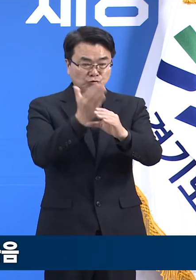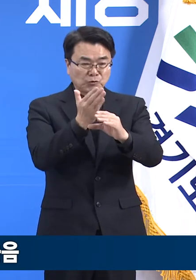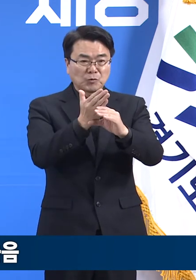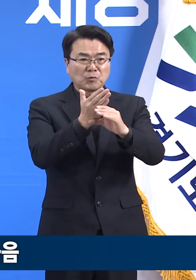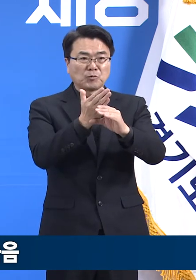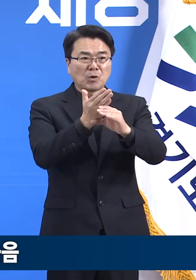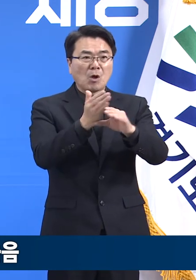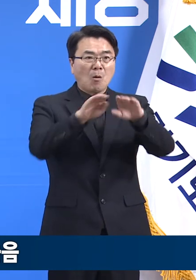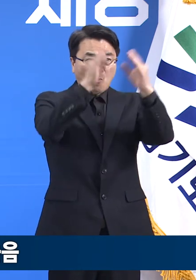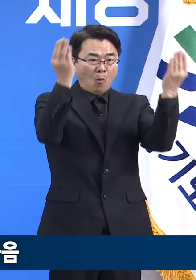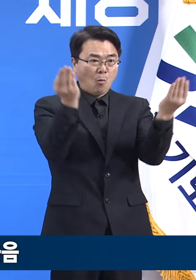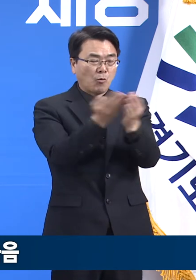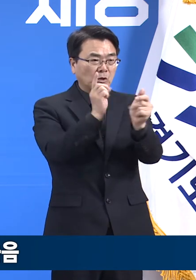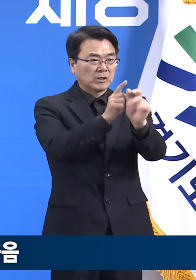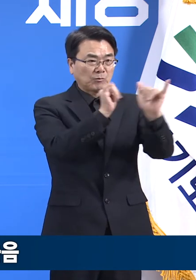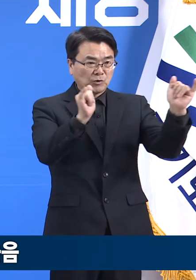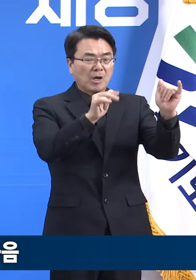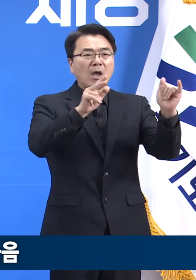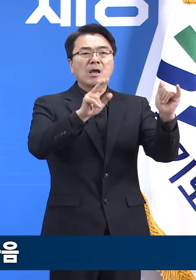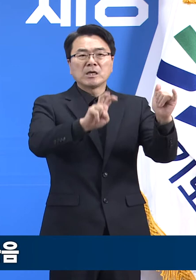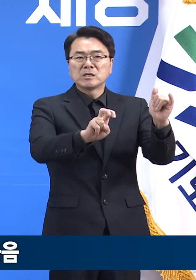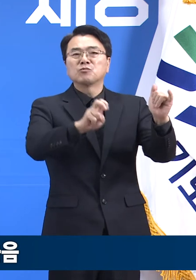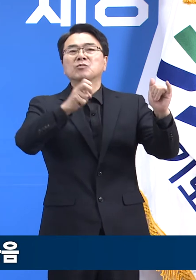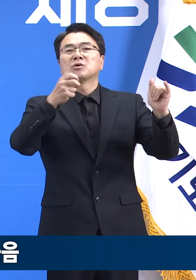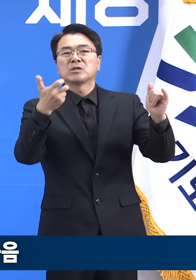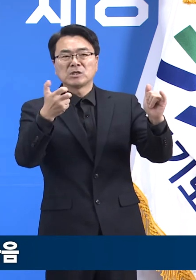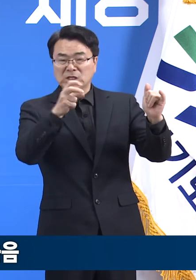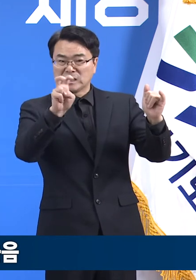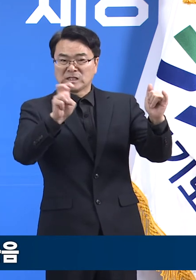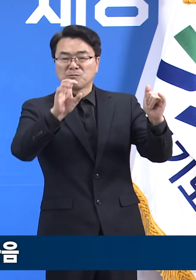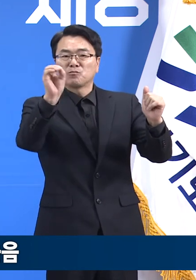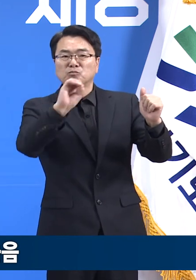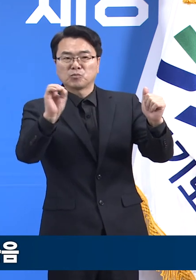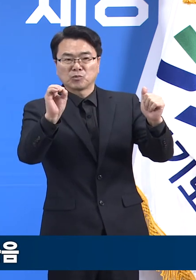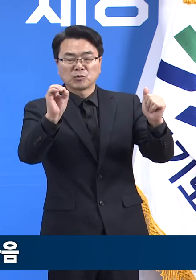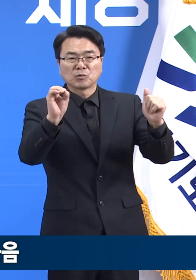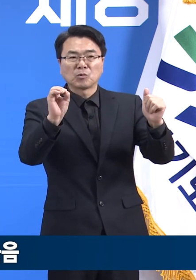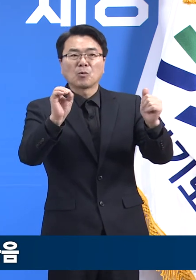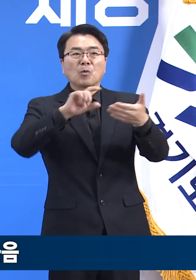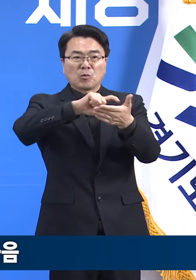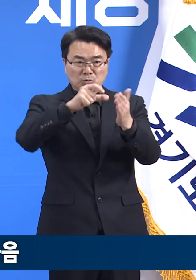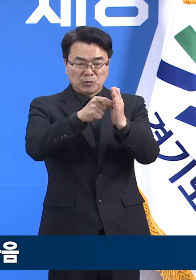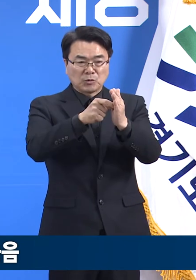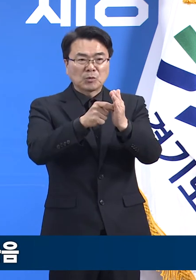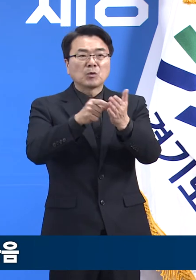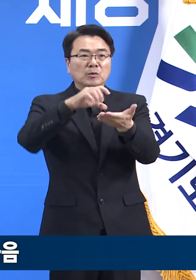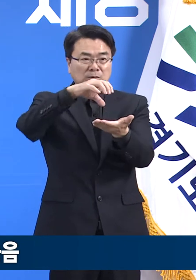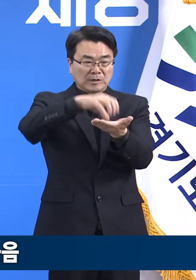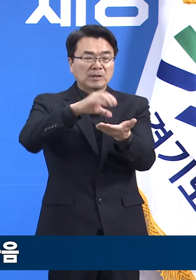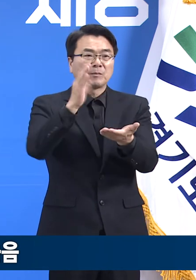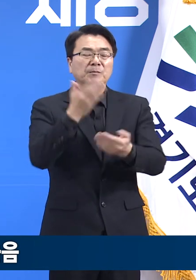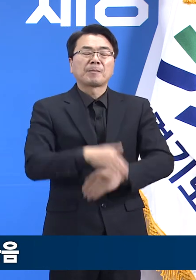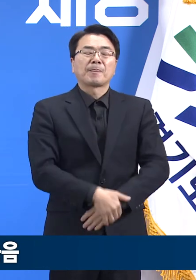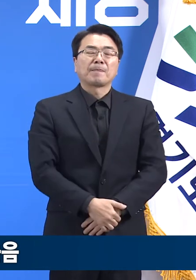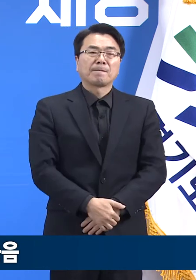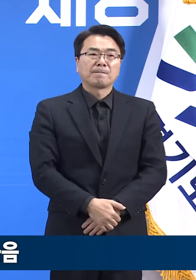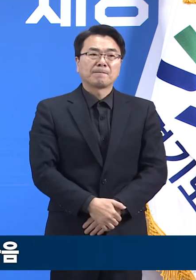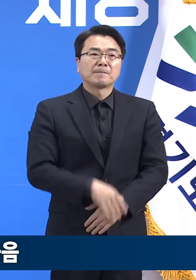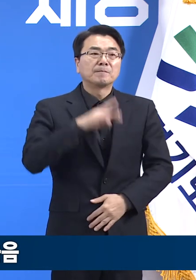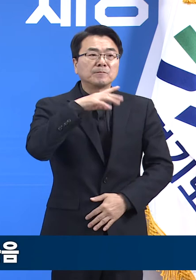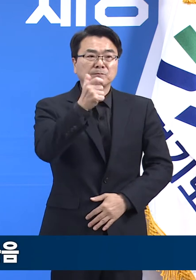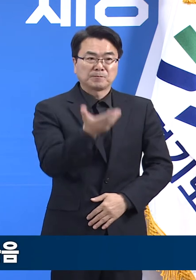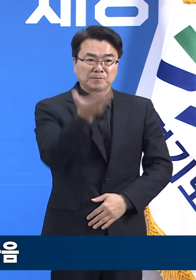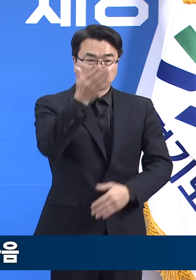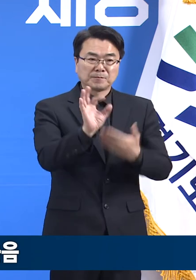확진자 중의 비율은 25%에서 20%로 5%포인트 감소하였습니다. 60세